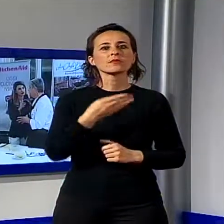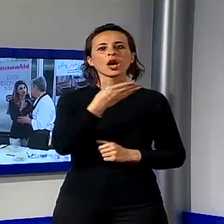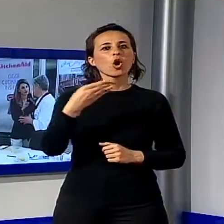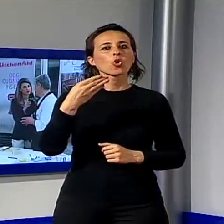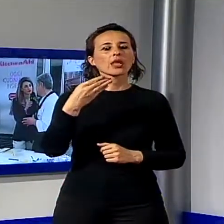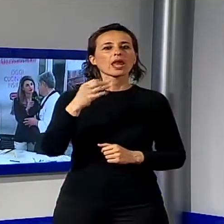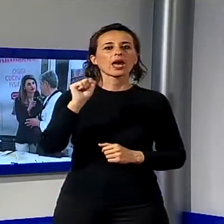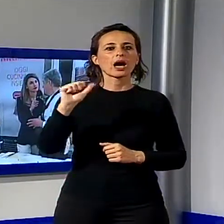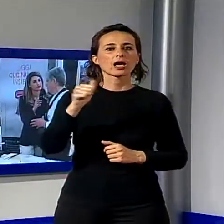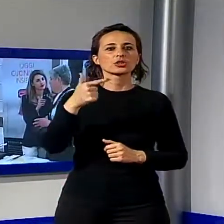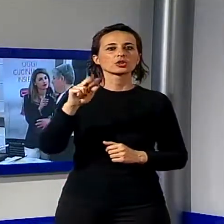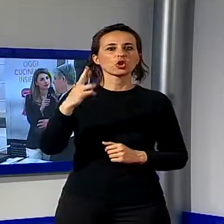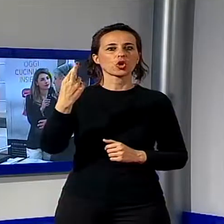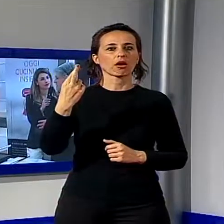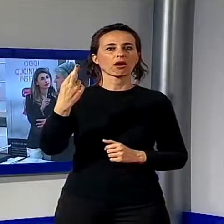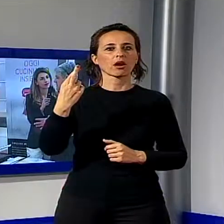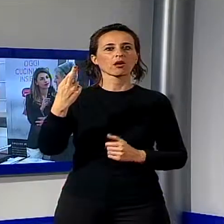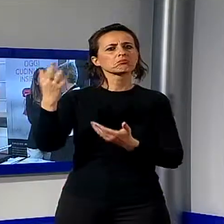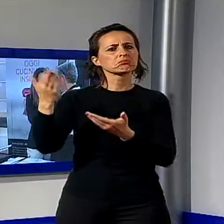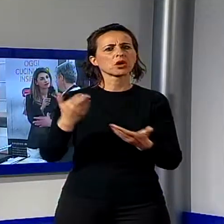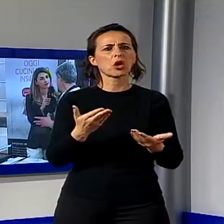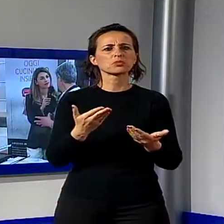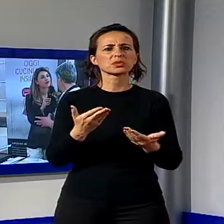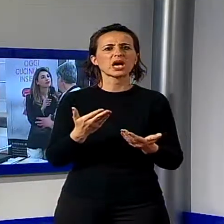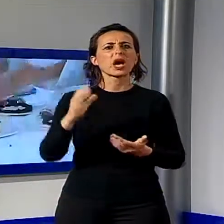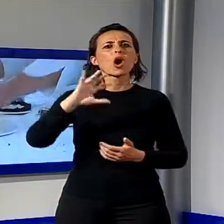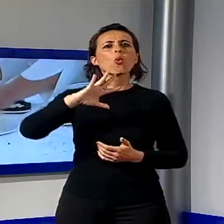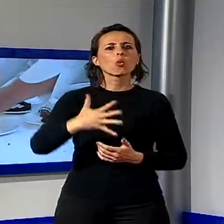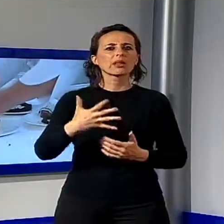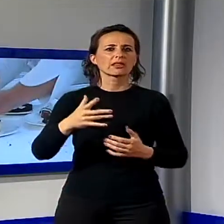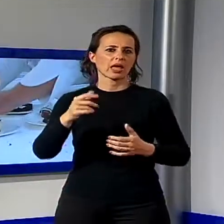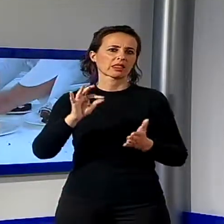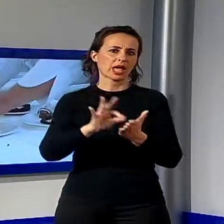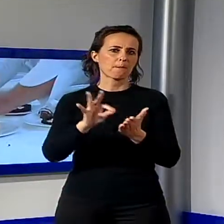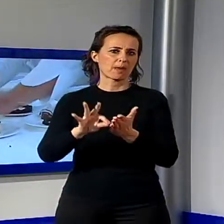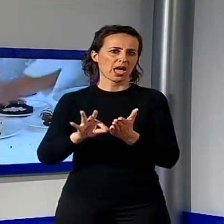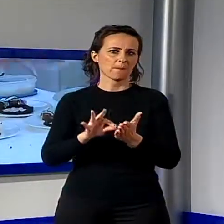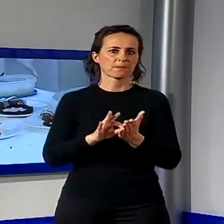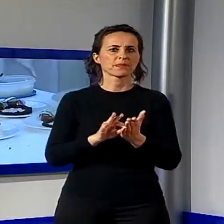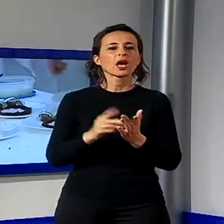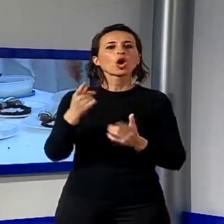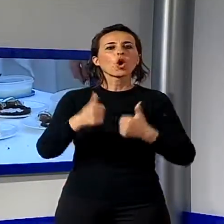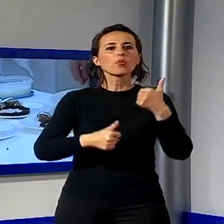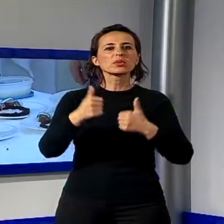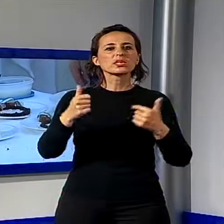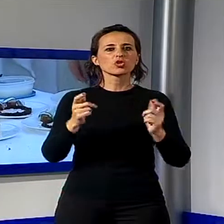ospitato la quinta tappa della Chef Cup Pre-Expo 2015, un tour di competizioni culinarie formato da sette